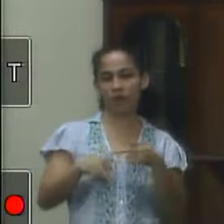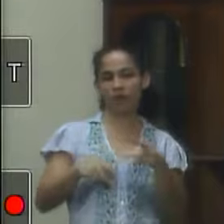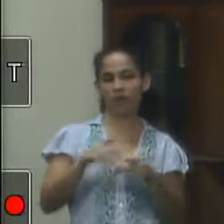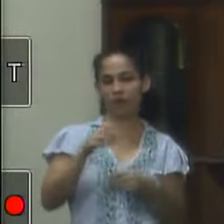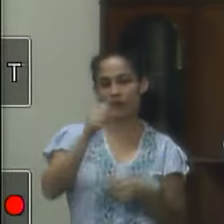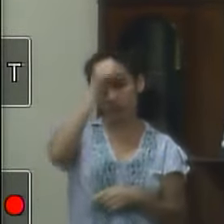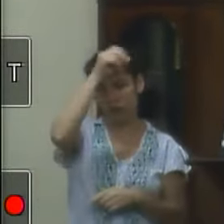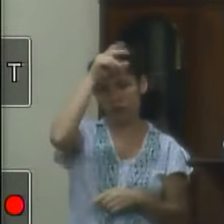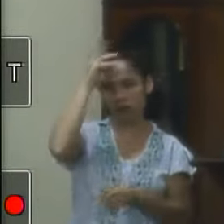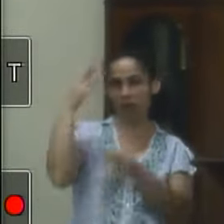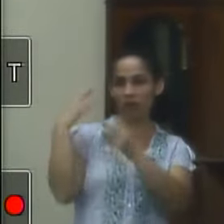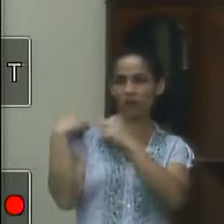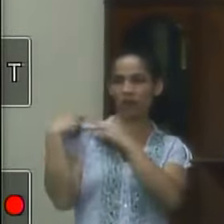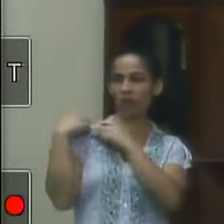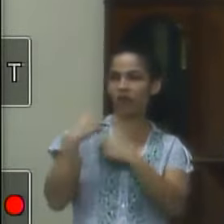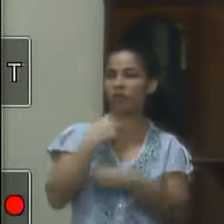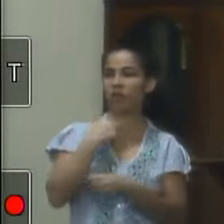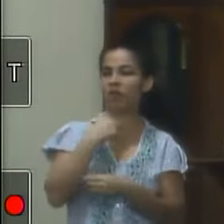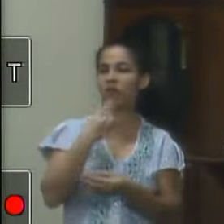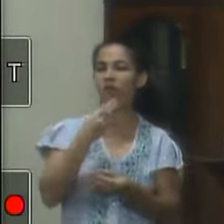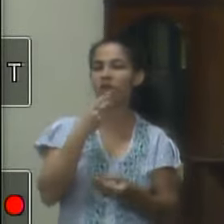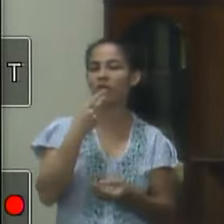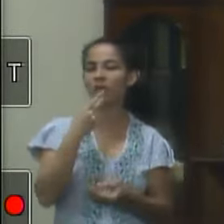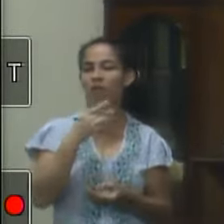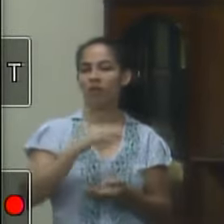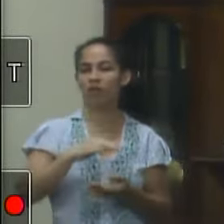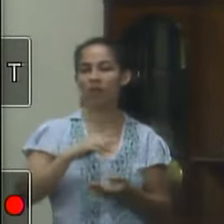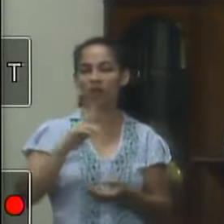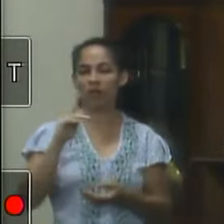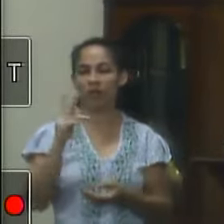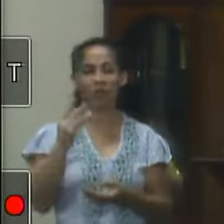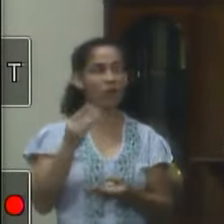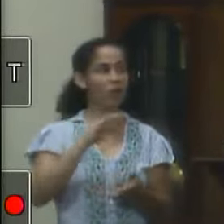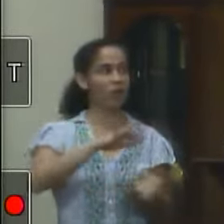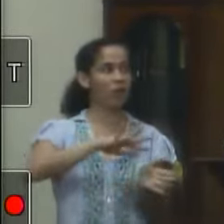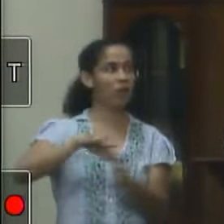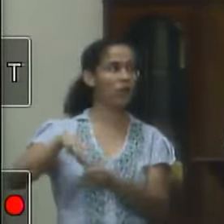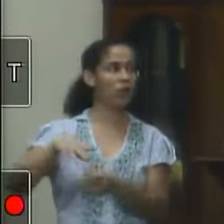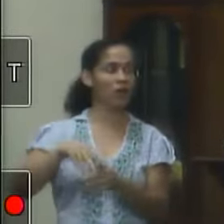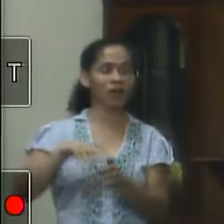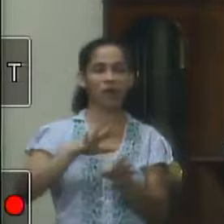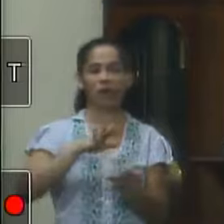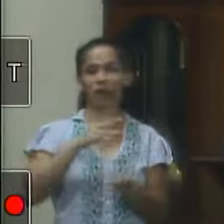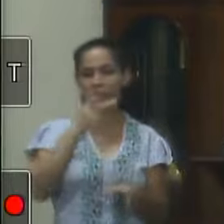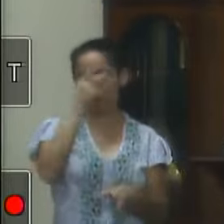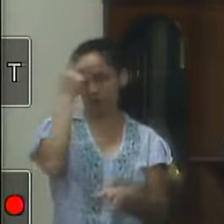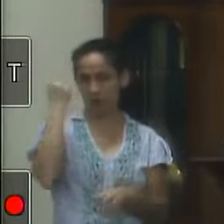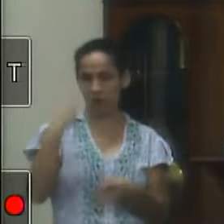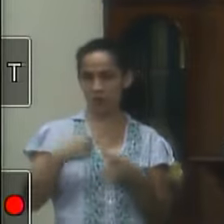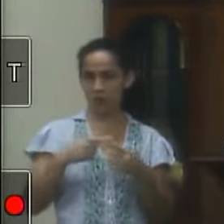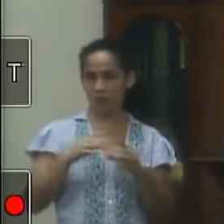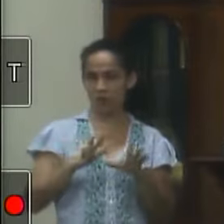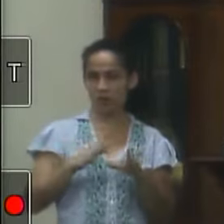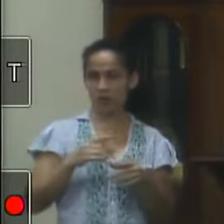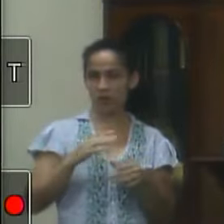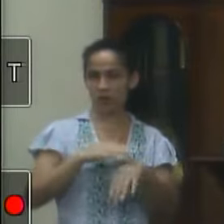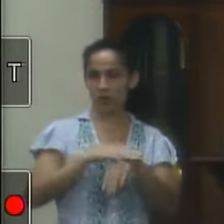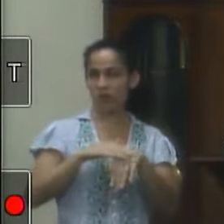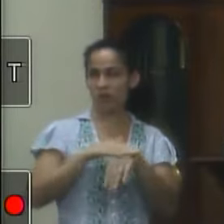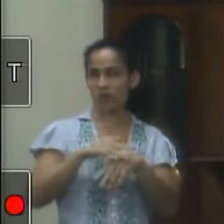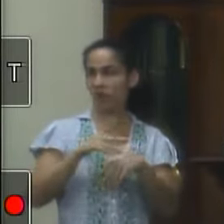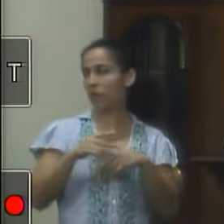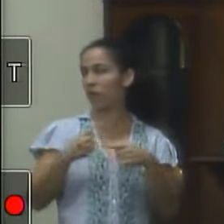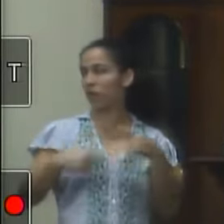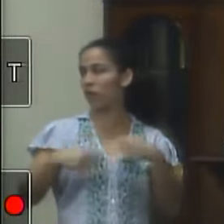alcoolismo e a gente também não pode ter um discurso higienista de apagar aquelas pessoas de lá mas nós temos que pensar políticas públicas